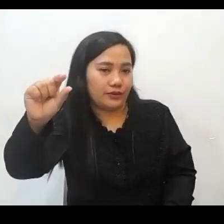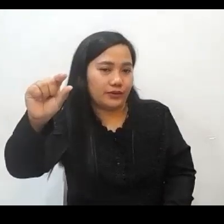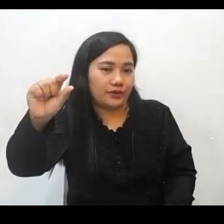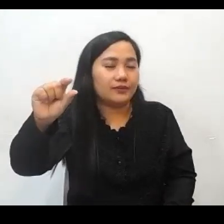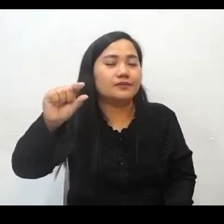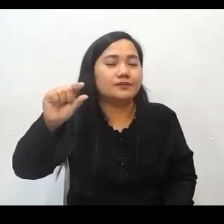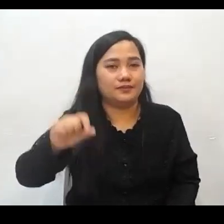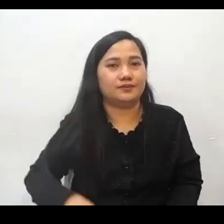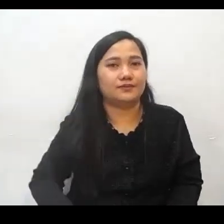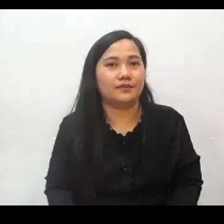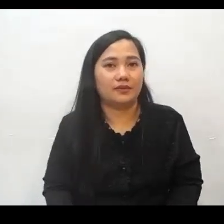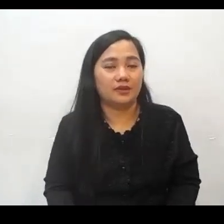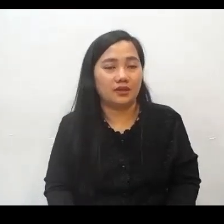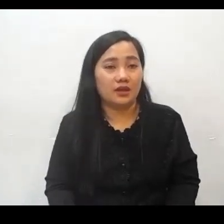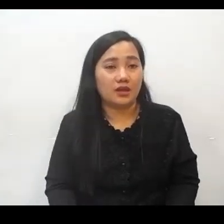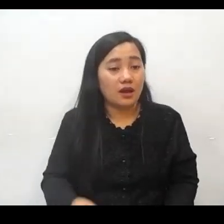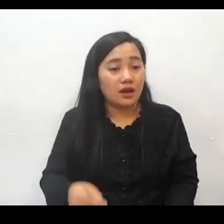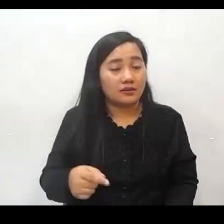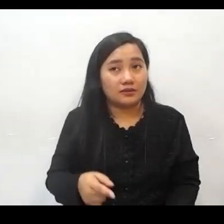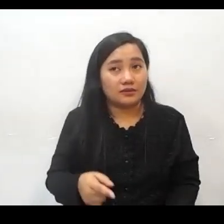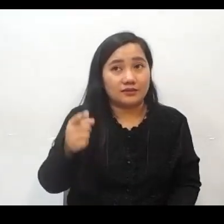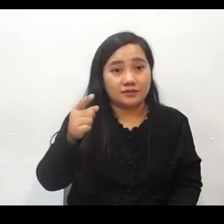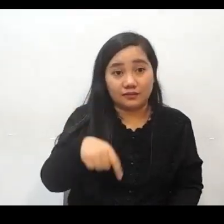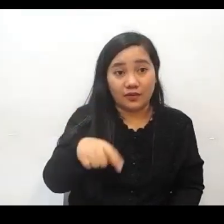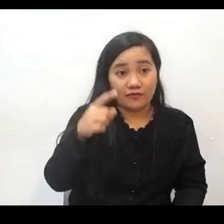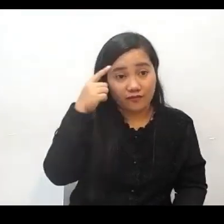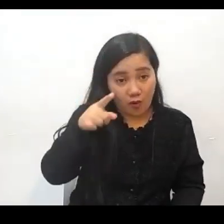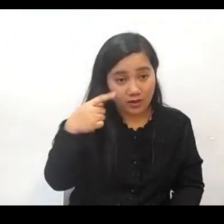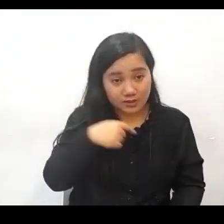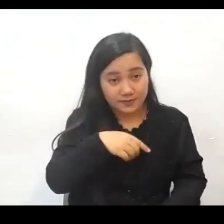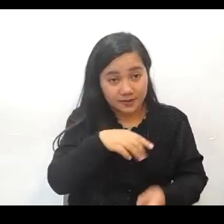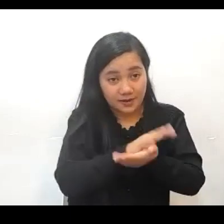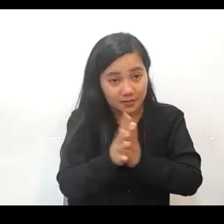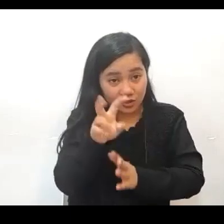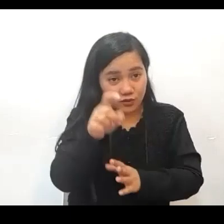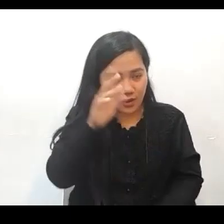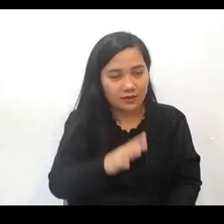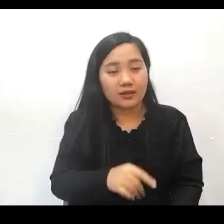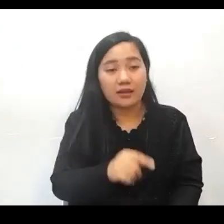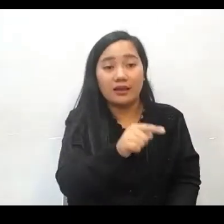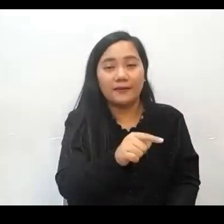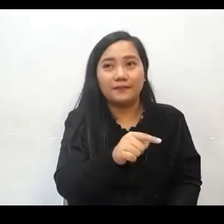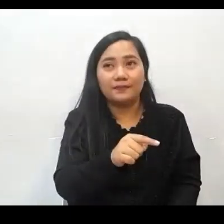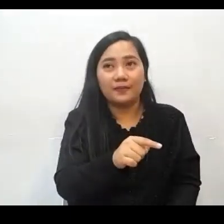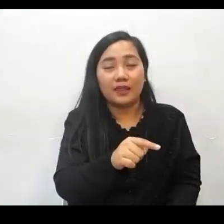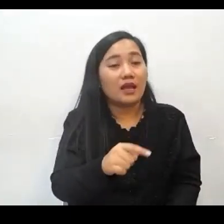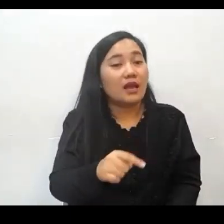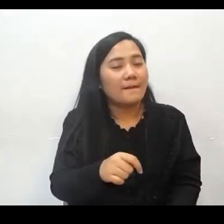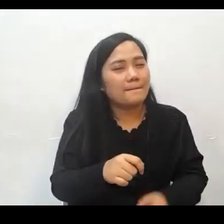kaya upang maging saksi ng Diyos una sa lahat dapat yung buwan ay makatanggap ng liwanag mula sa araw